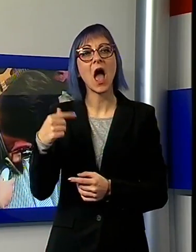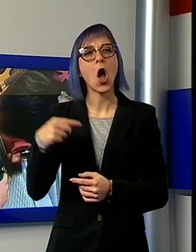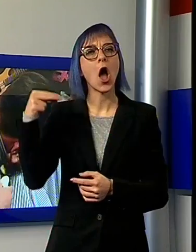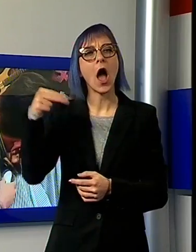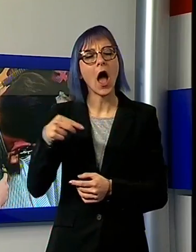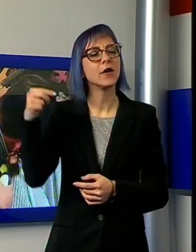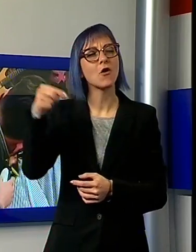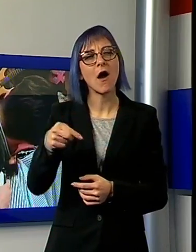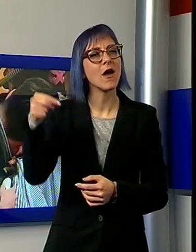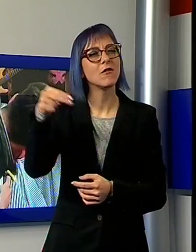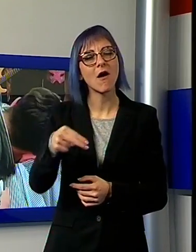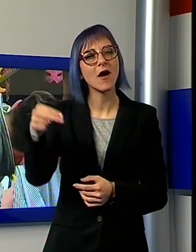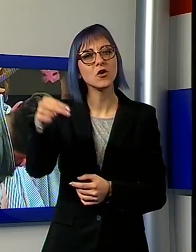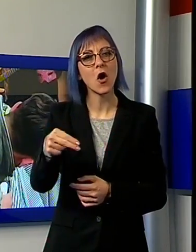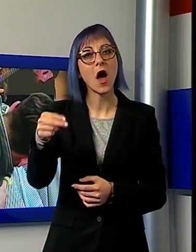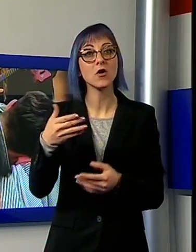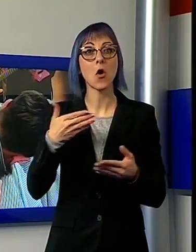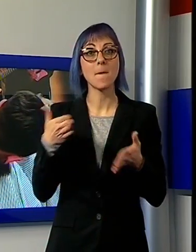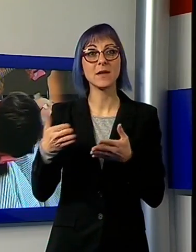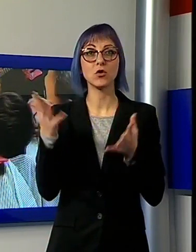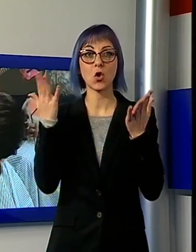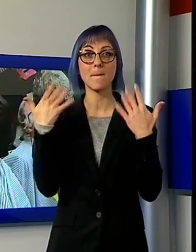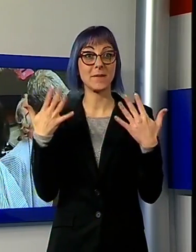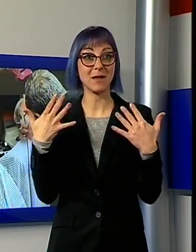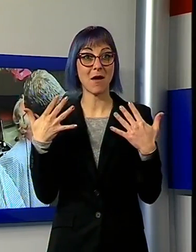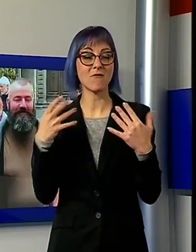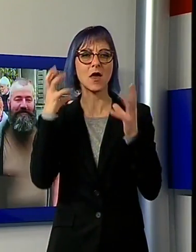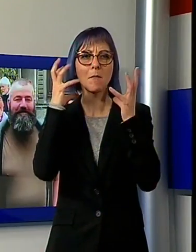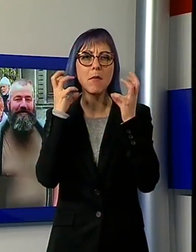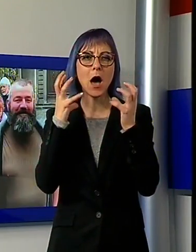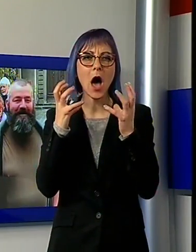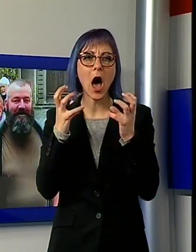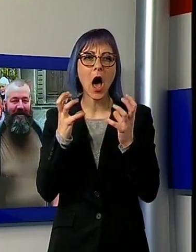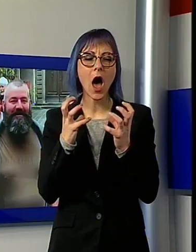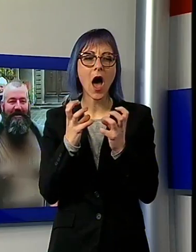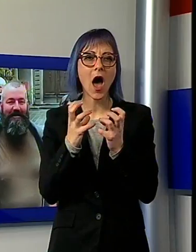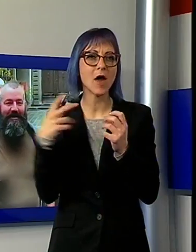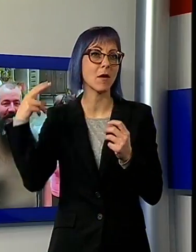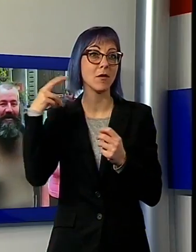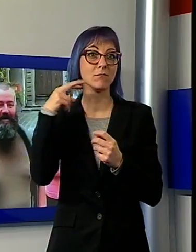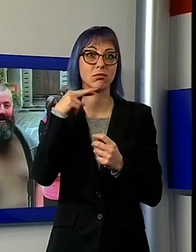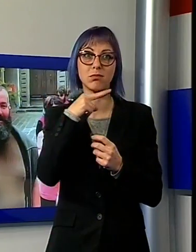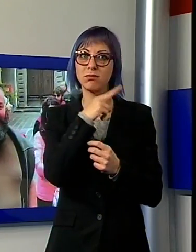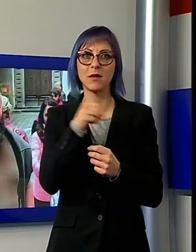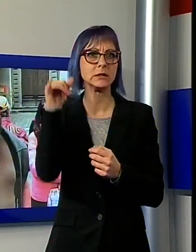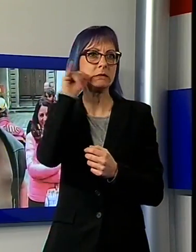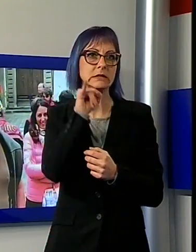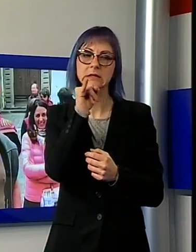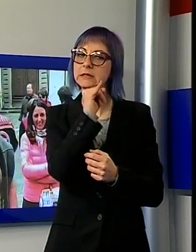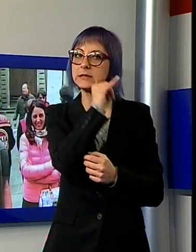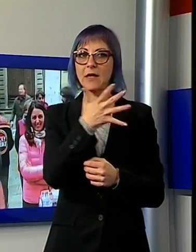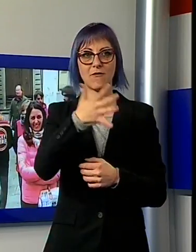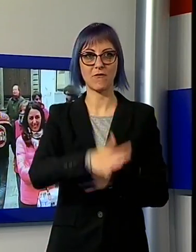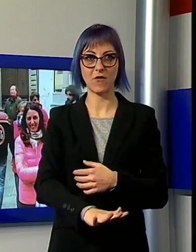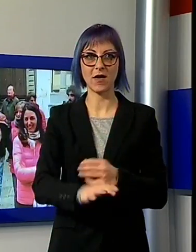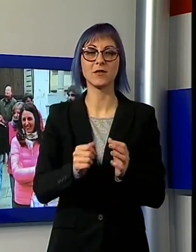con l'arrivo della Pasqua della primavera toglie dal suo volto la lunga barba maturata durante i mesi invernali. Succede ormai da 25 anni, ma